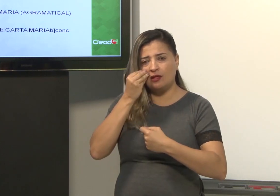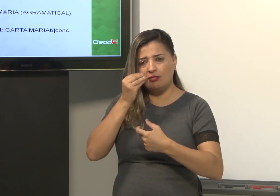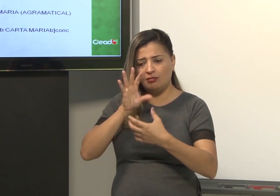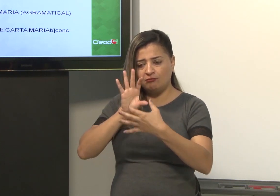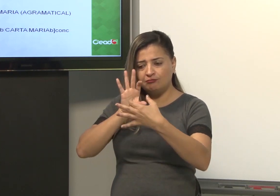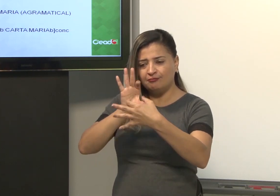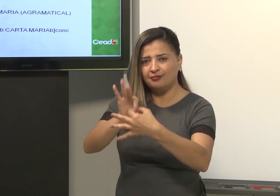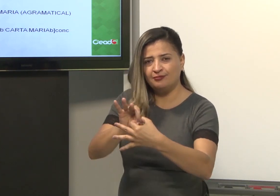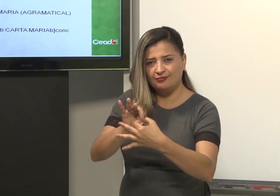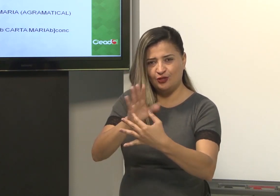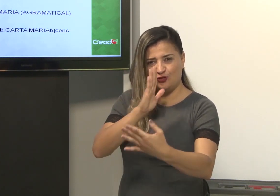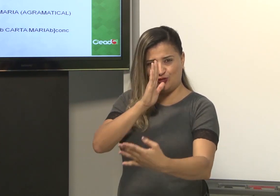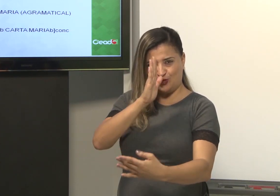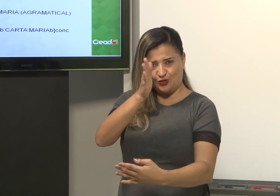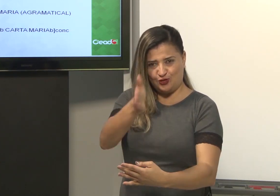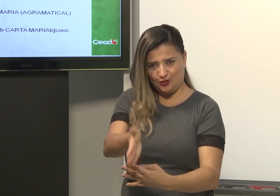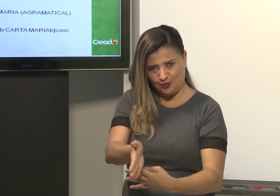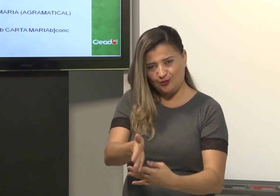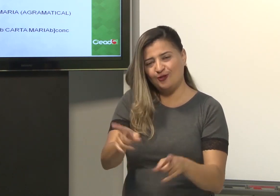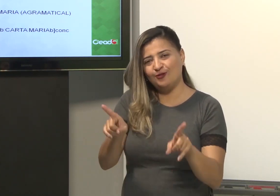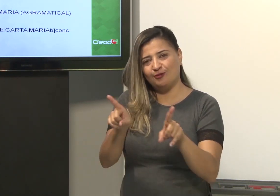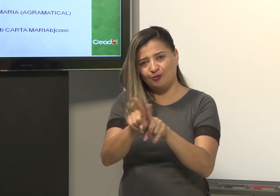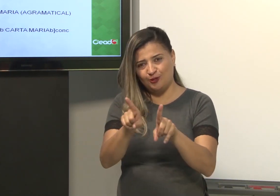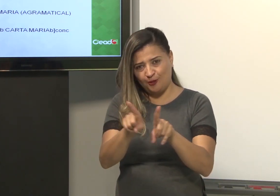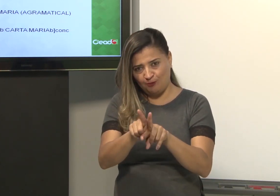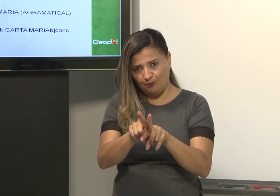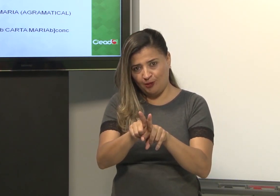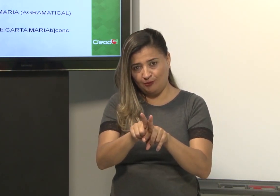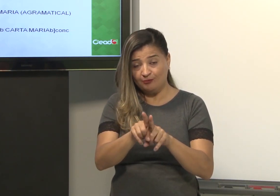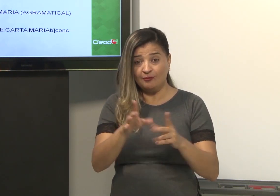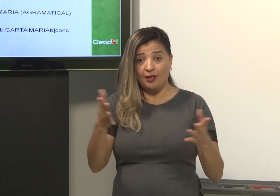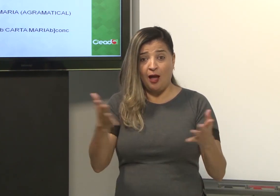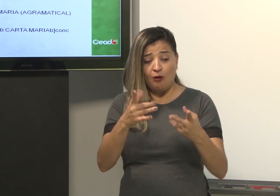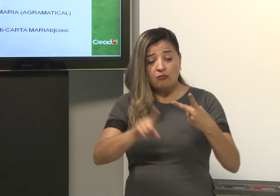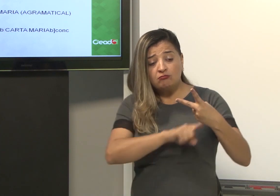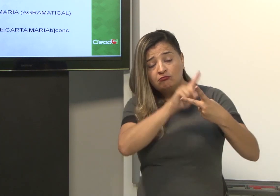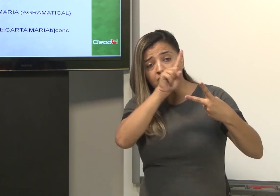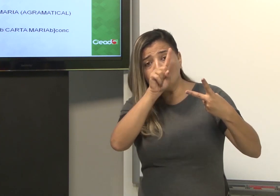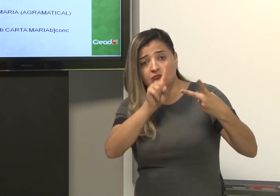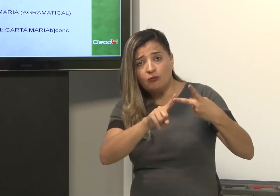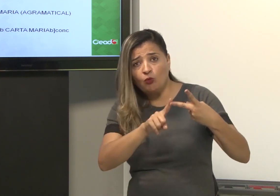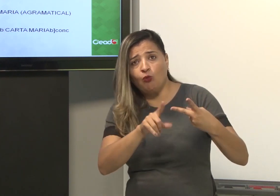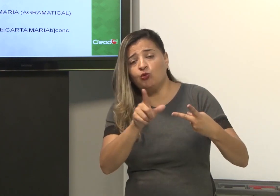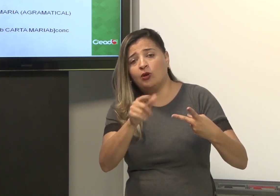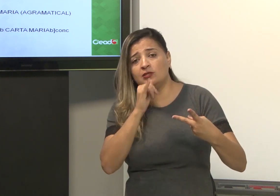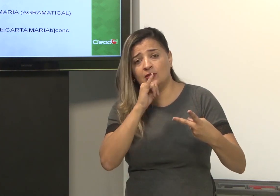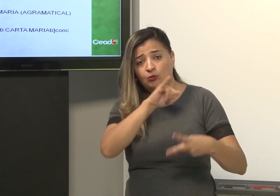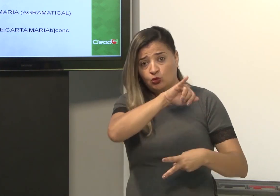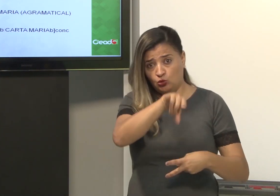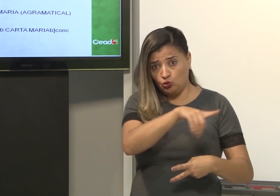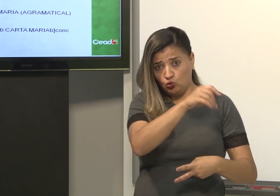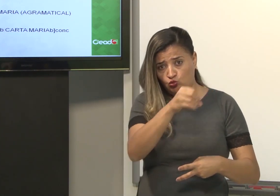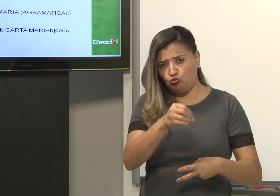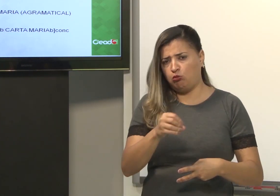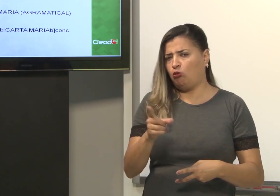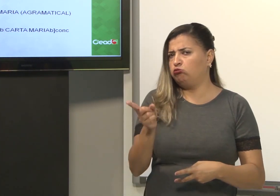O verbo tem que estar dentro desse contexto e falar diretamente à pessoa. A segunda frase.